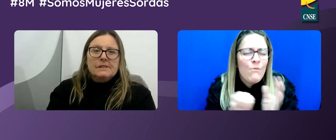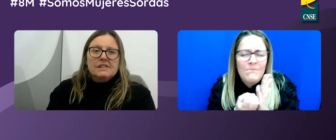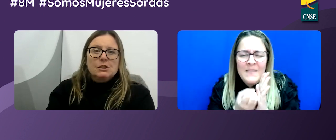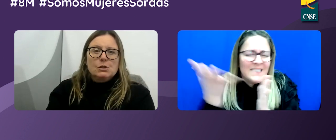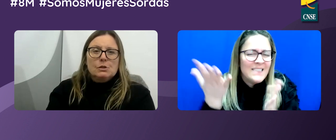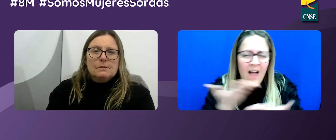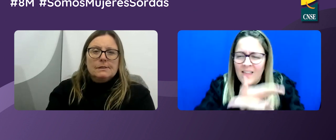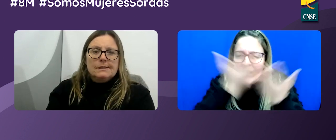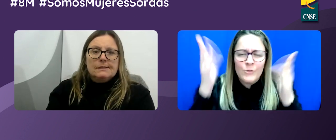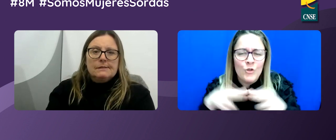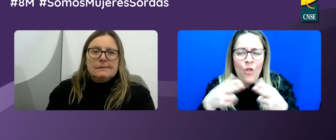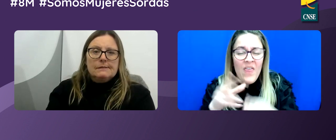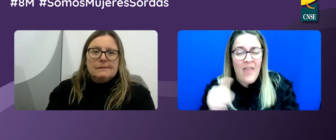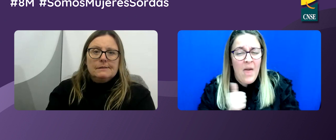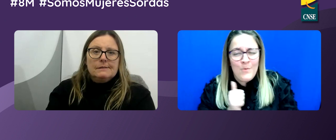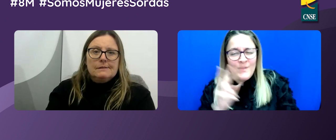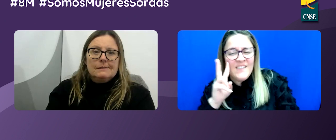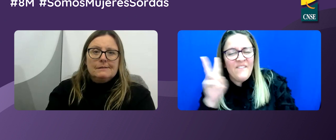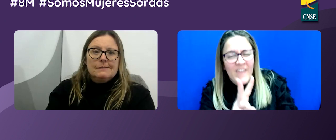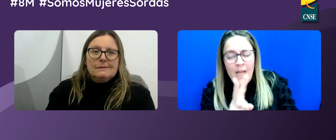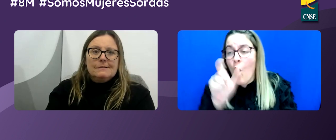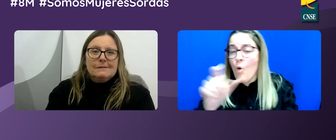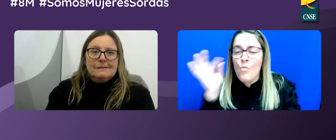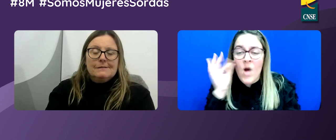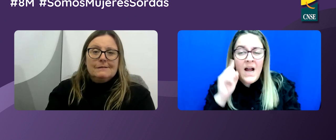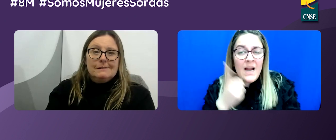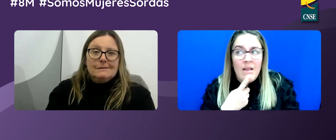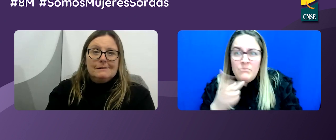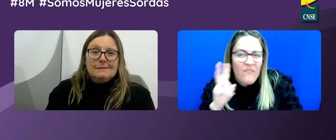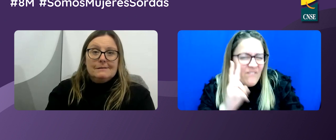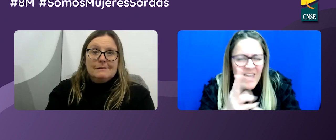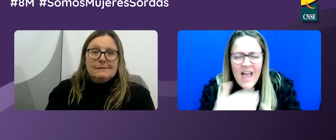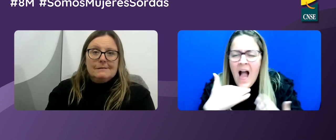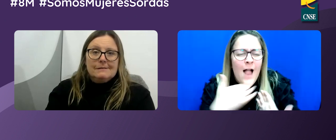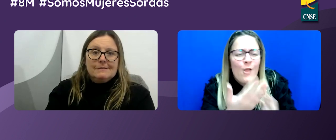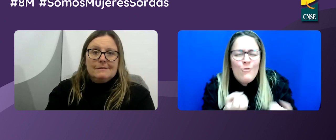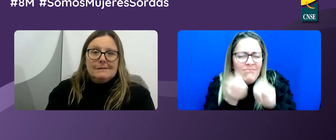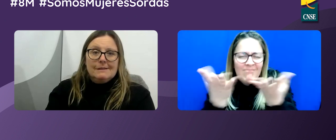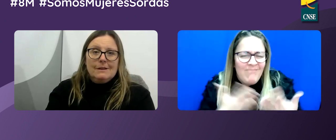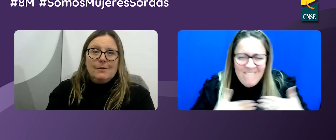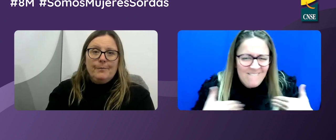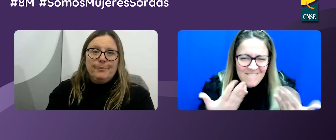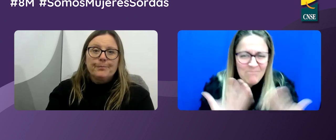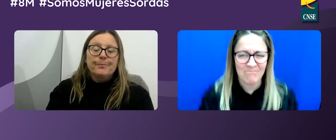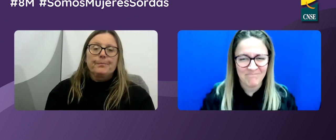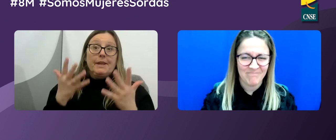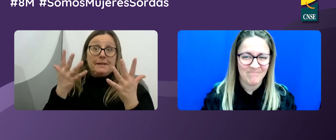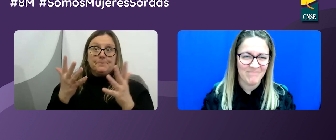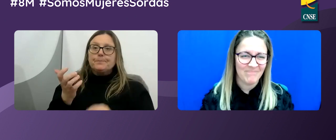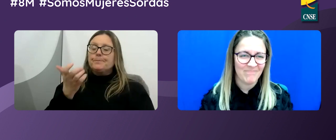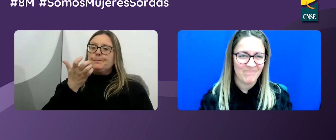¿Algún mensaje que quieras mandar a la sociedad o a las mujeres sordas que nos ven? ¿Algo que quieras decir?